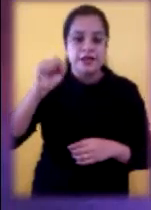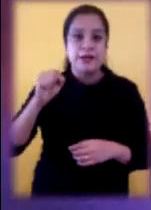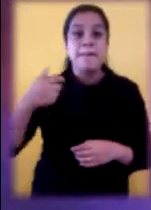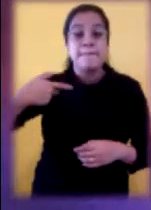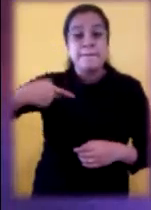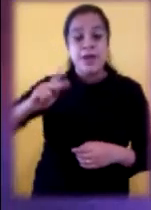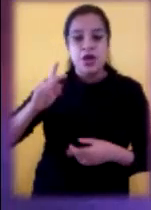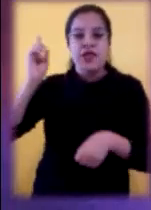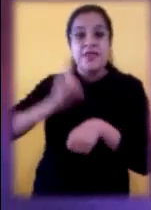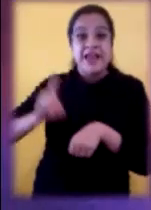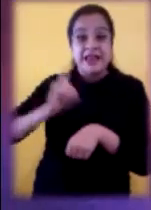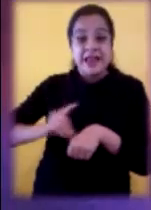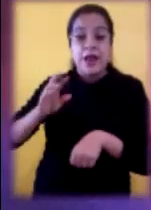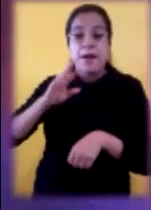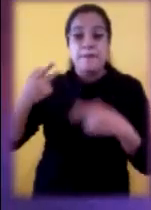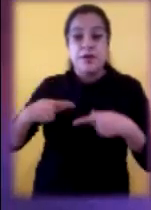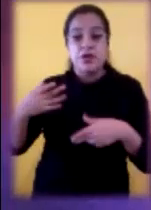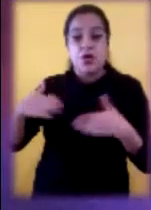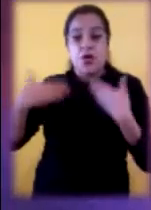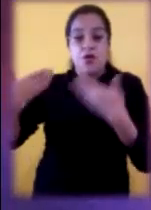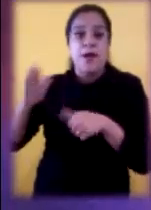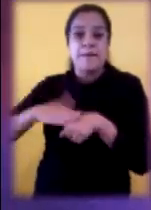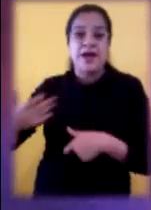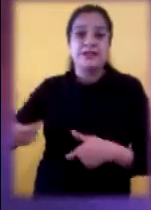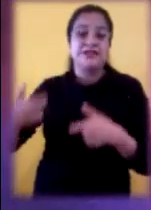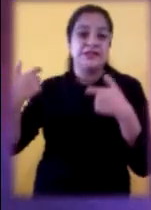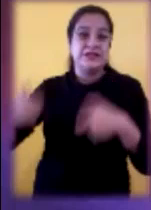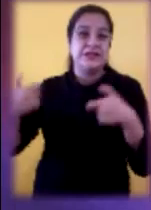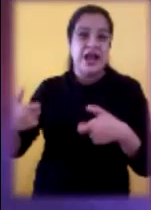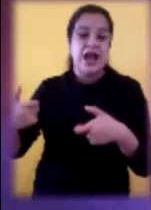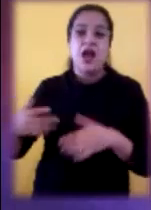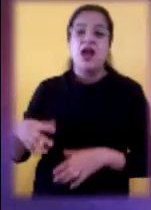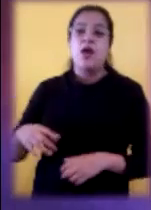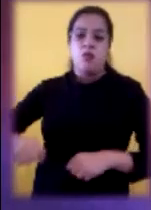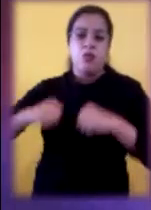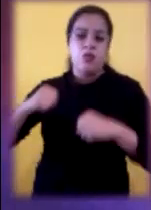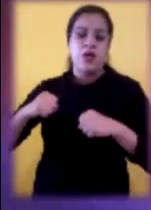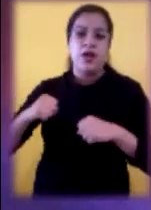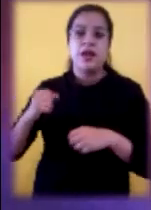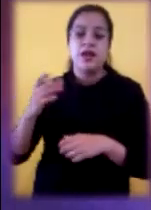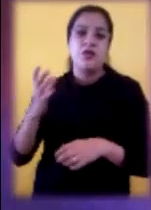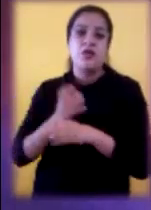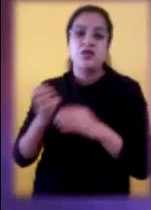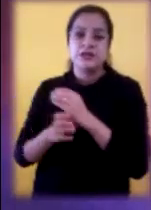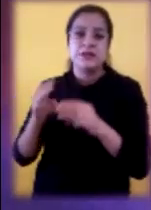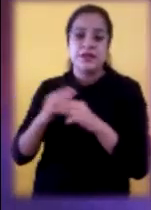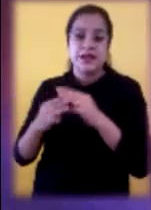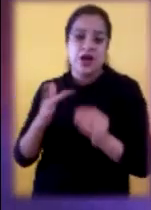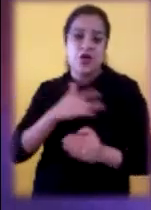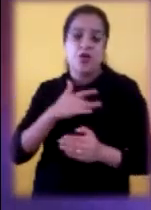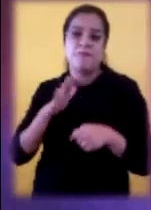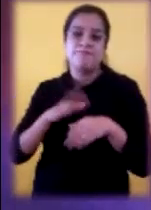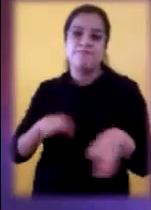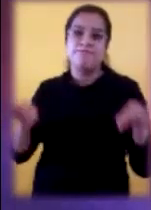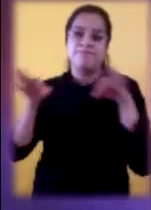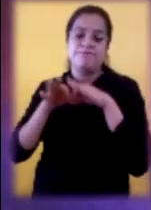en su poder, en su dinero y en miles de pequeñeces que llenan su corazón. El hombre moderno se ha aficionado